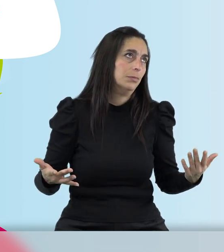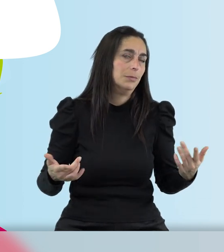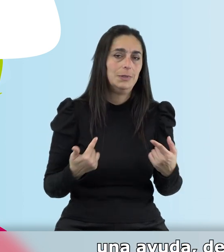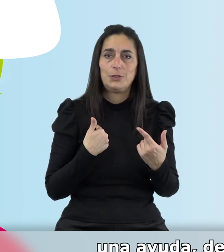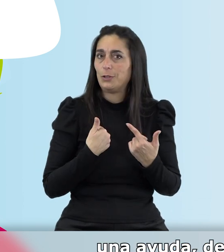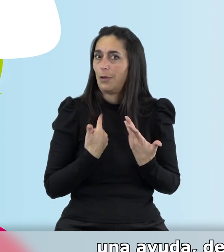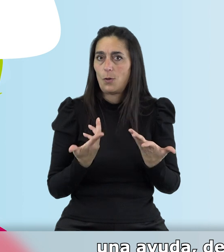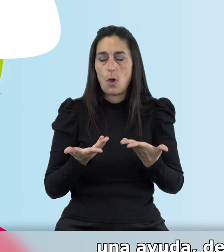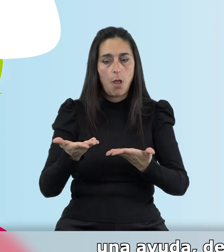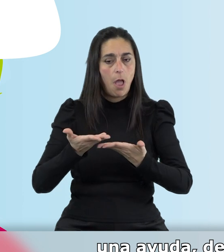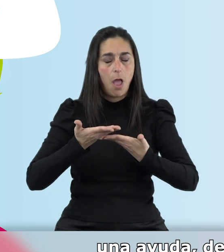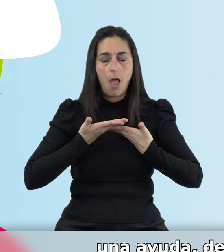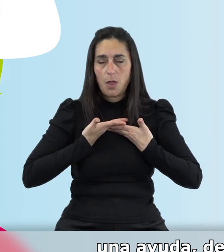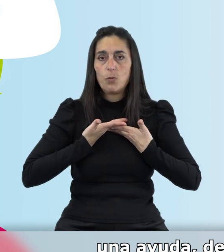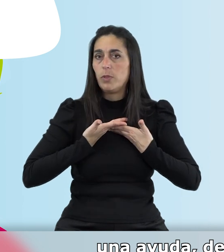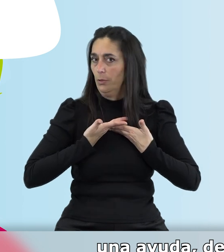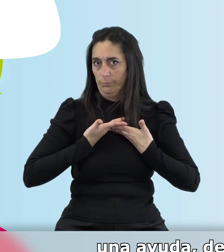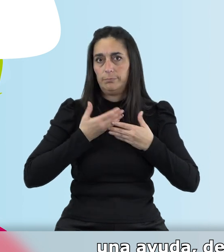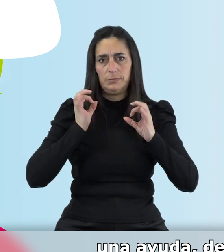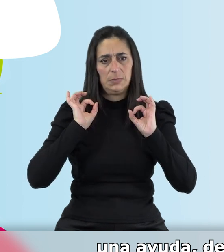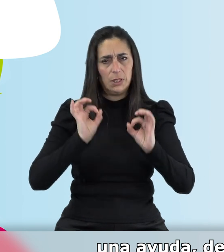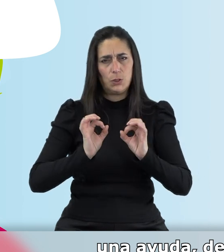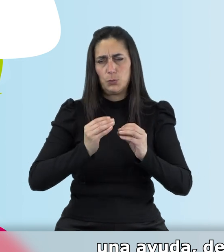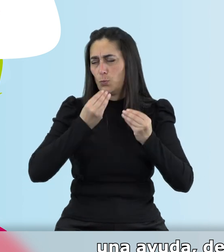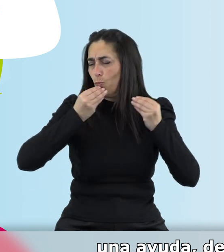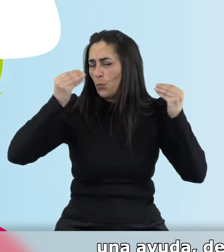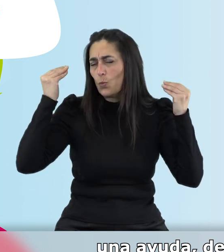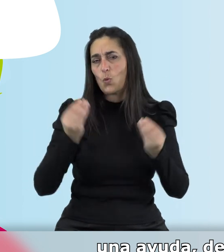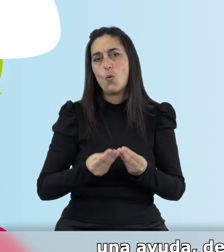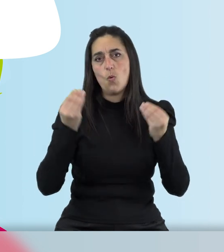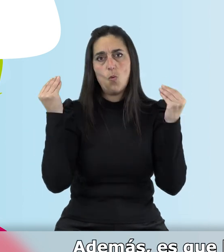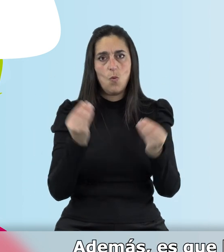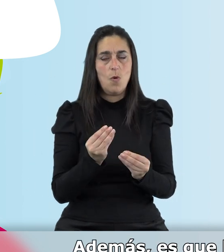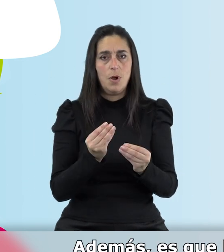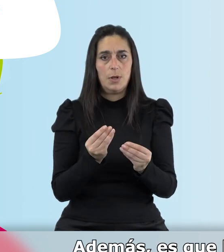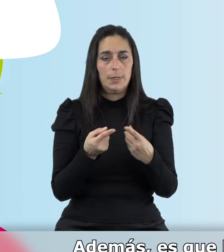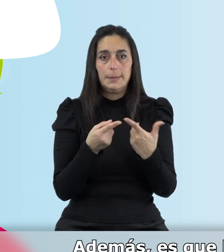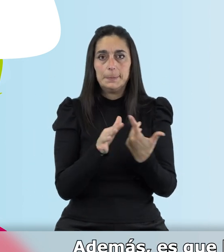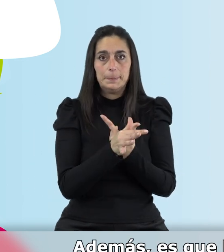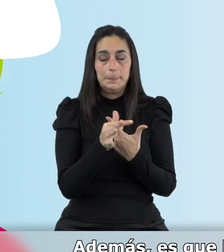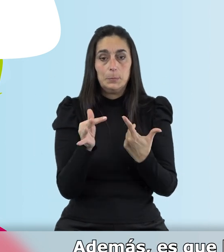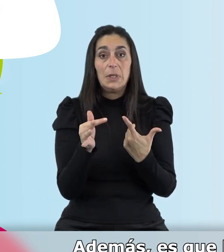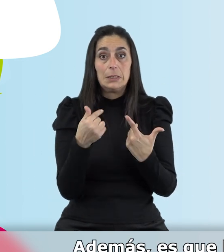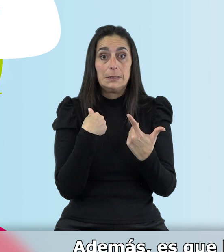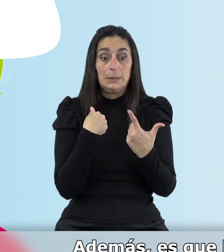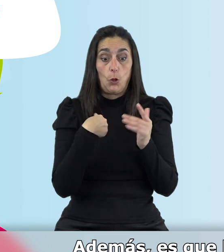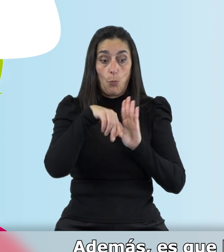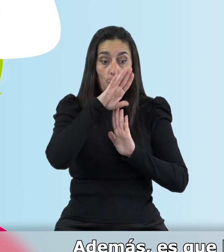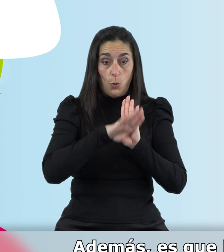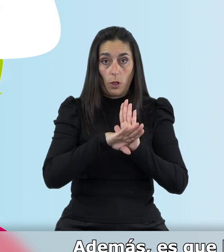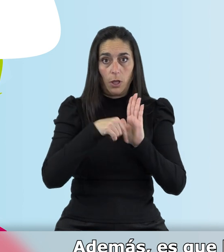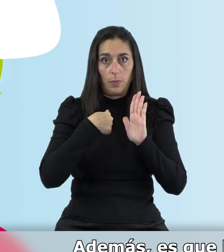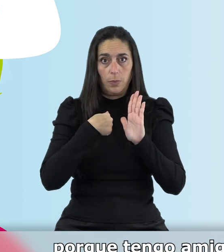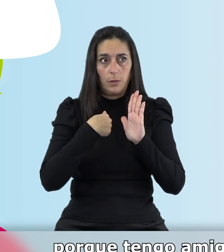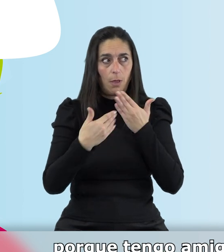liberación, una ayuda de verdad impresionante, inestimable y además es que he hablado de este proyecto